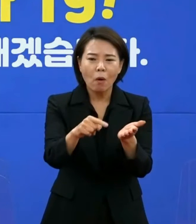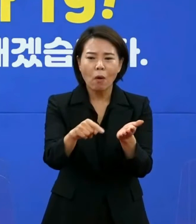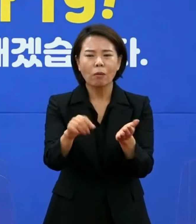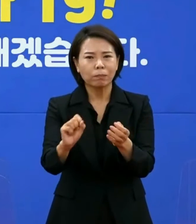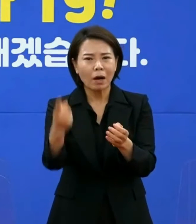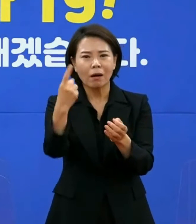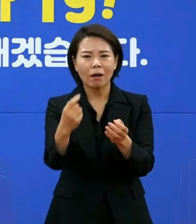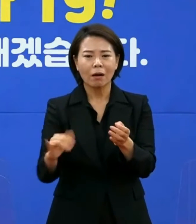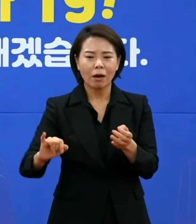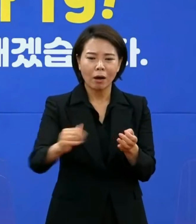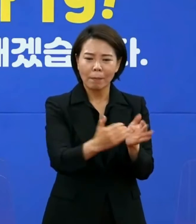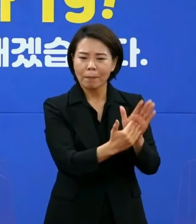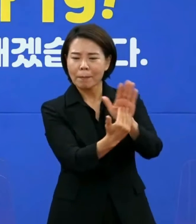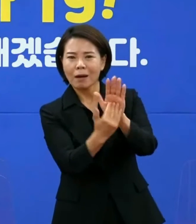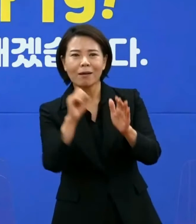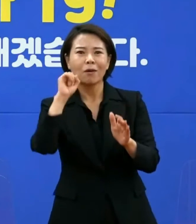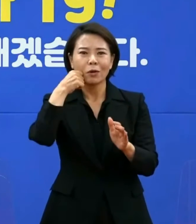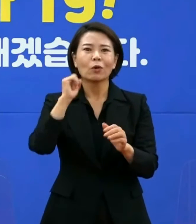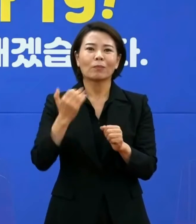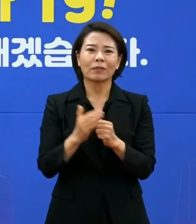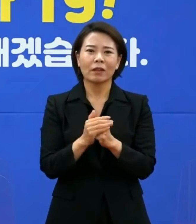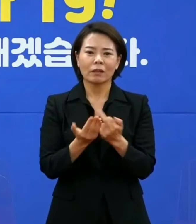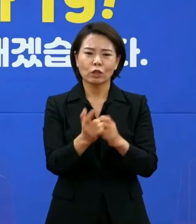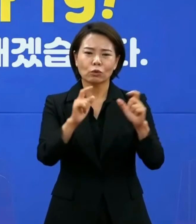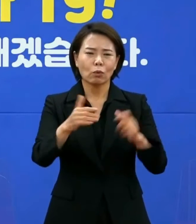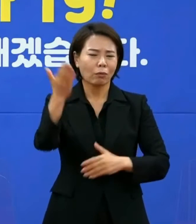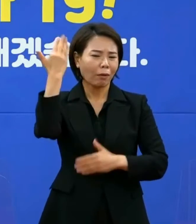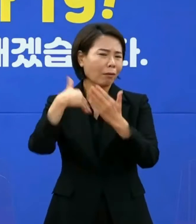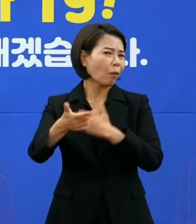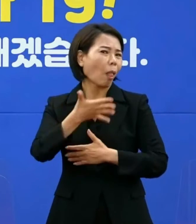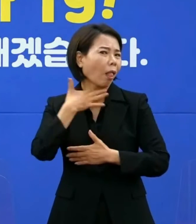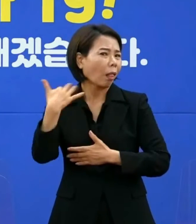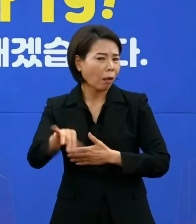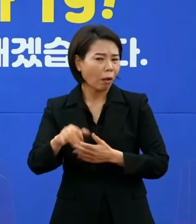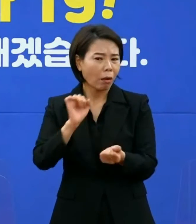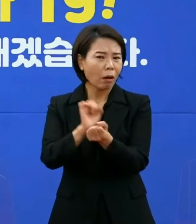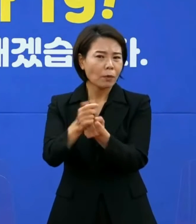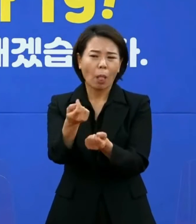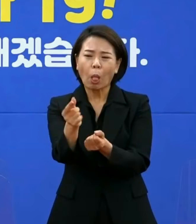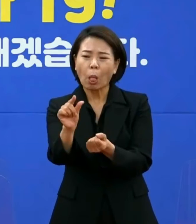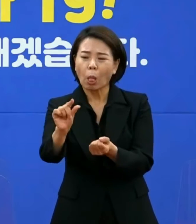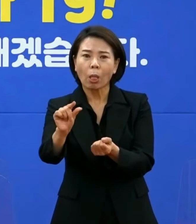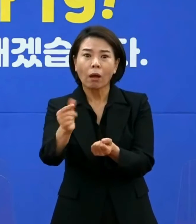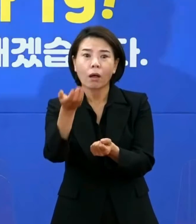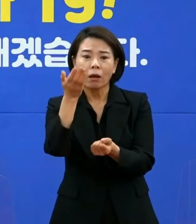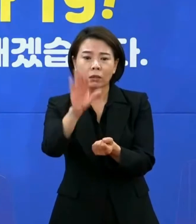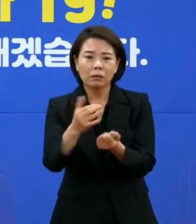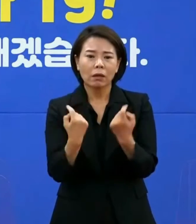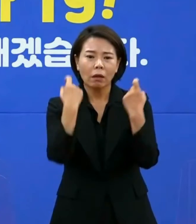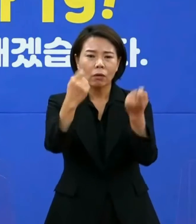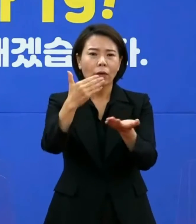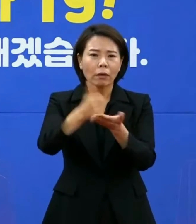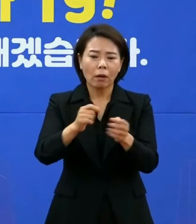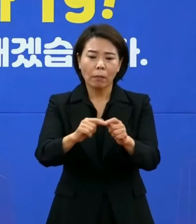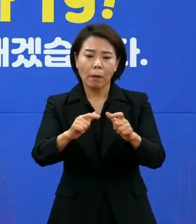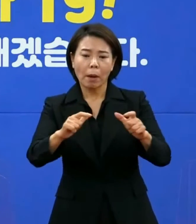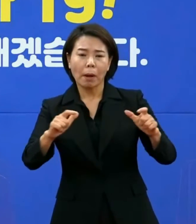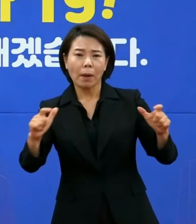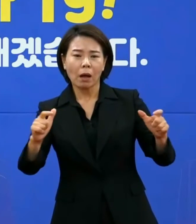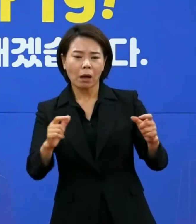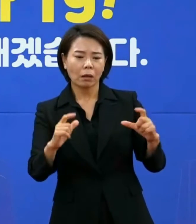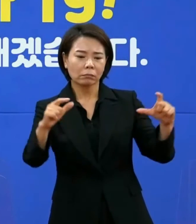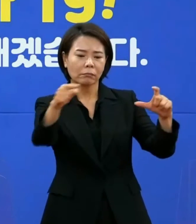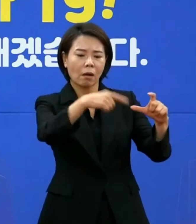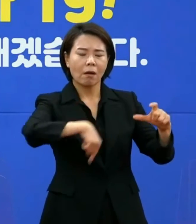어려움입니다. 제주도는 전례 없이 감염이 적었습니다. 하지만 여행객들이 늘며 지역